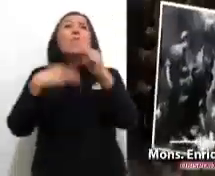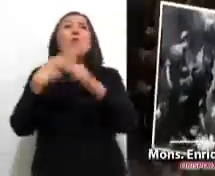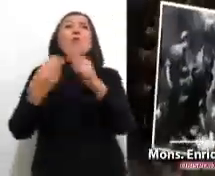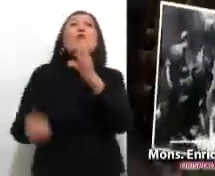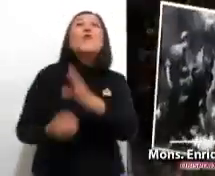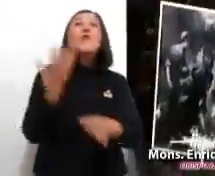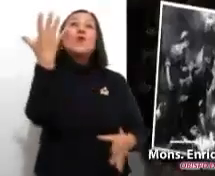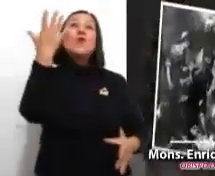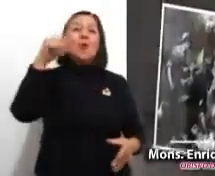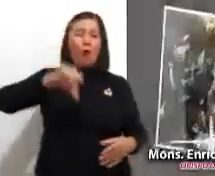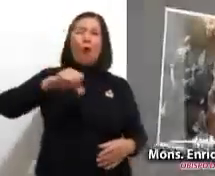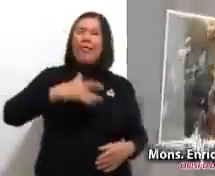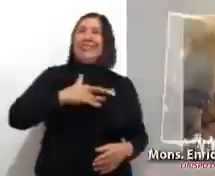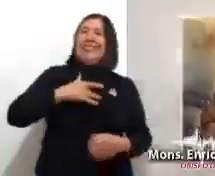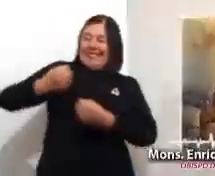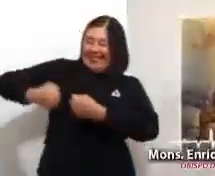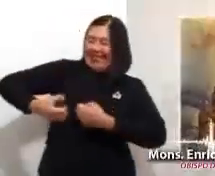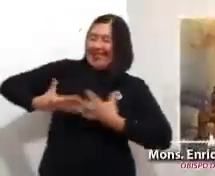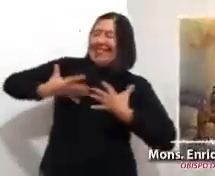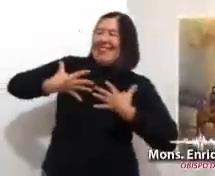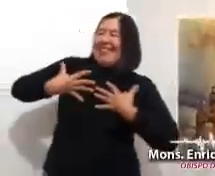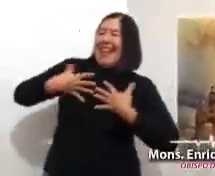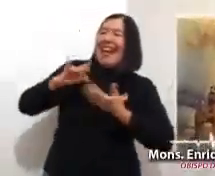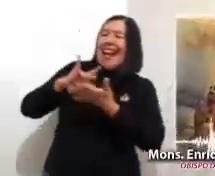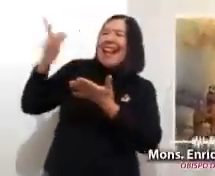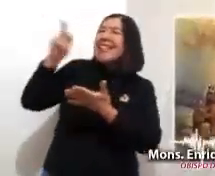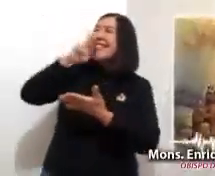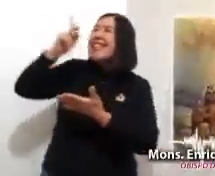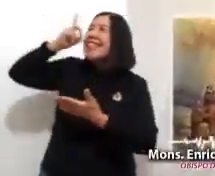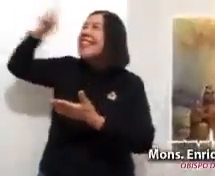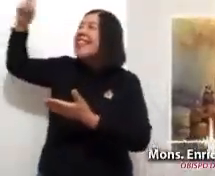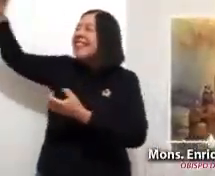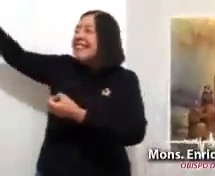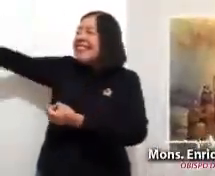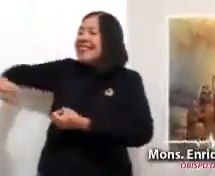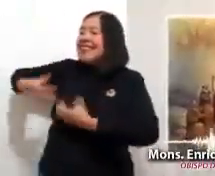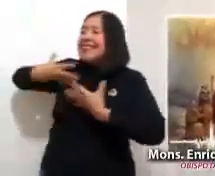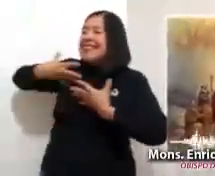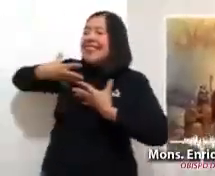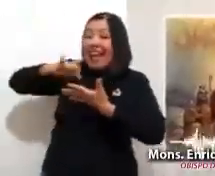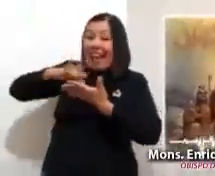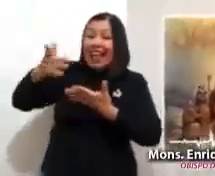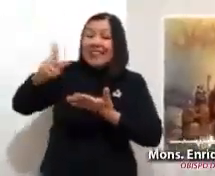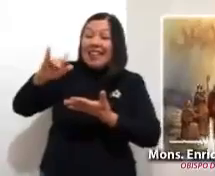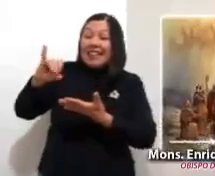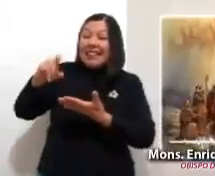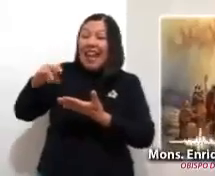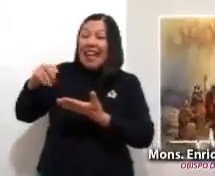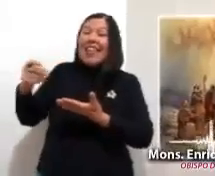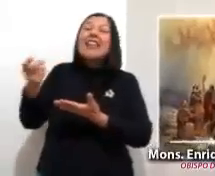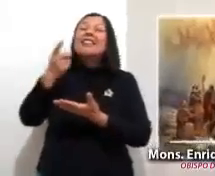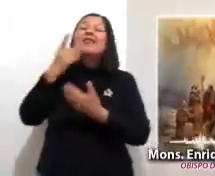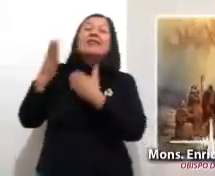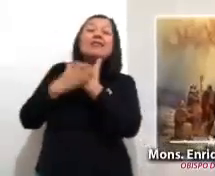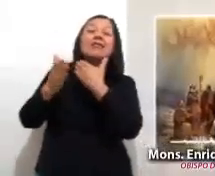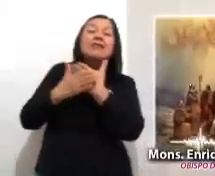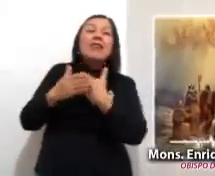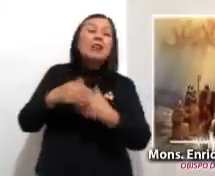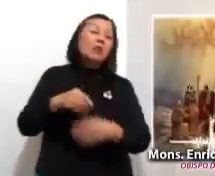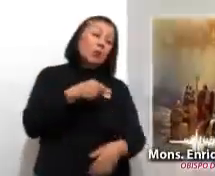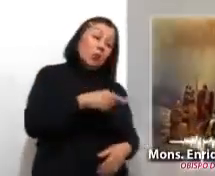y que hoy se van fortalecidos con las palabras del Señor, que a través de Isaías nos dice